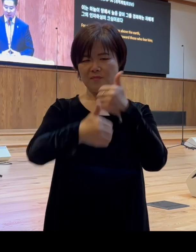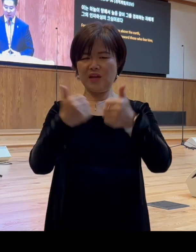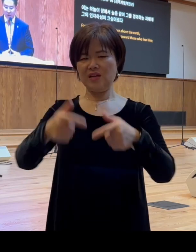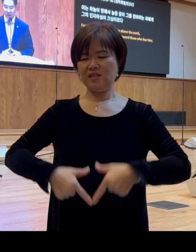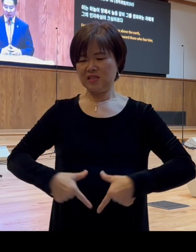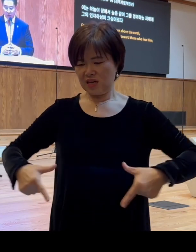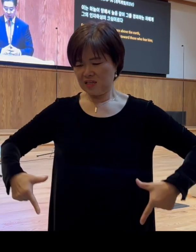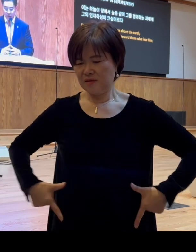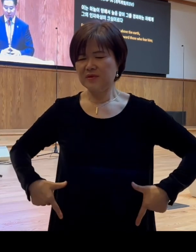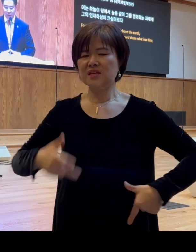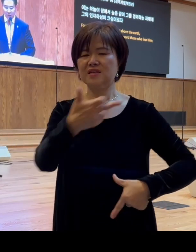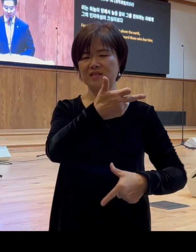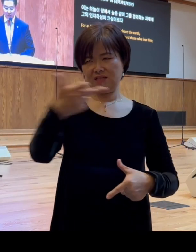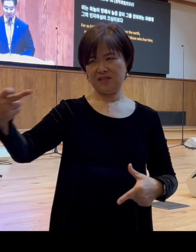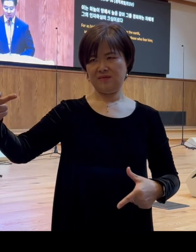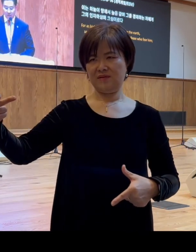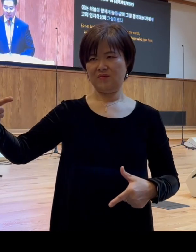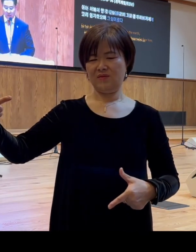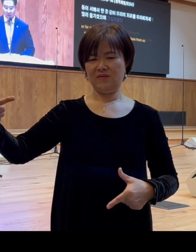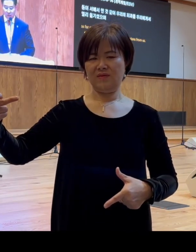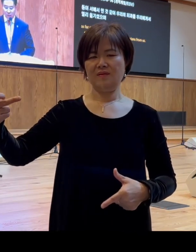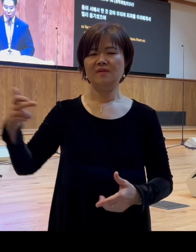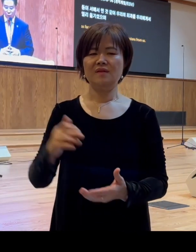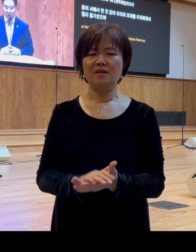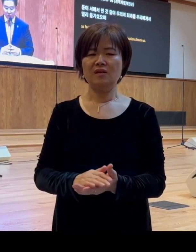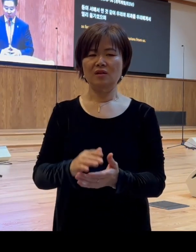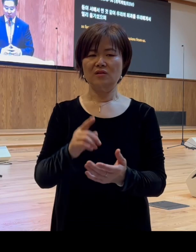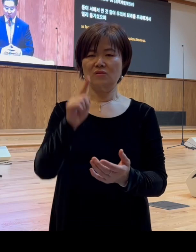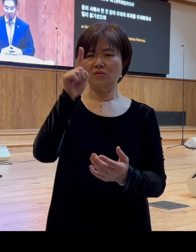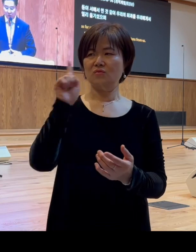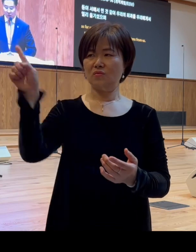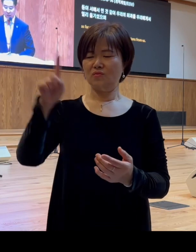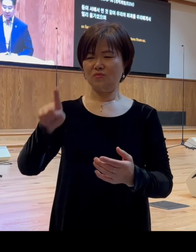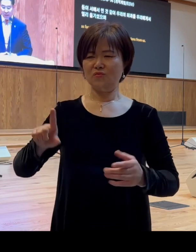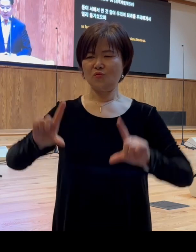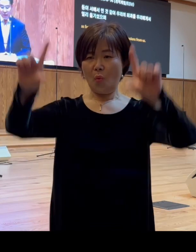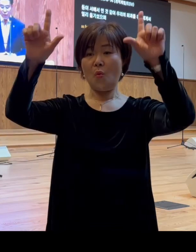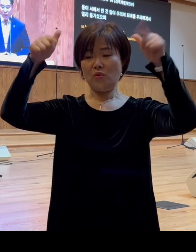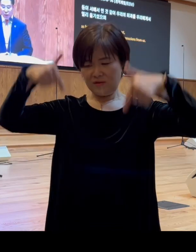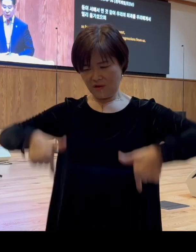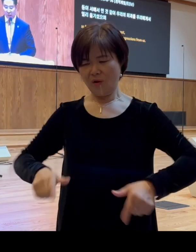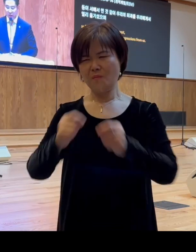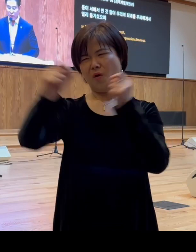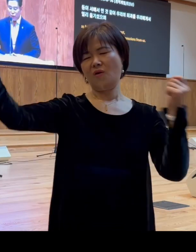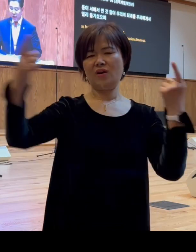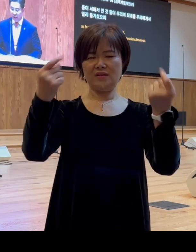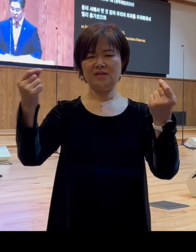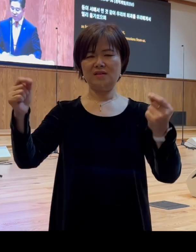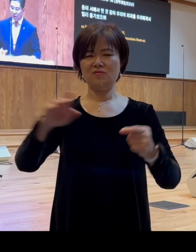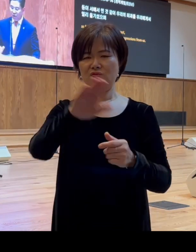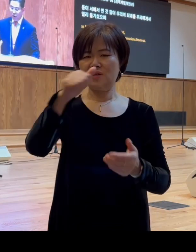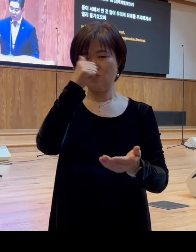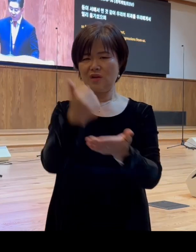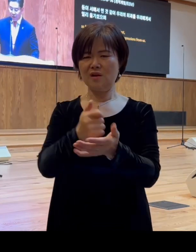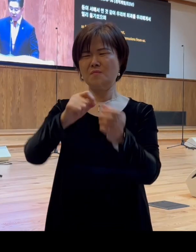크시미로다 동이 서에서 먼 것 같이 우리의 죄가를 우리에게서 멀리 옮기셨으며